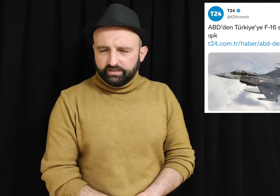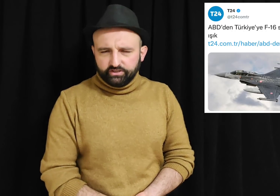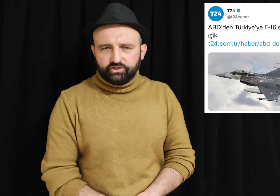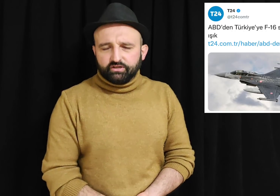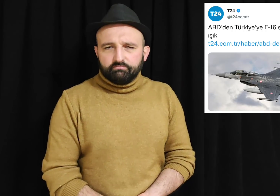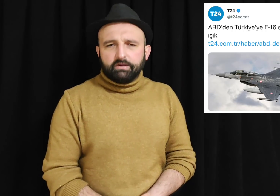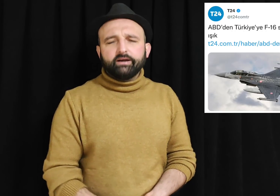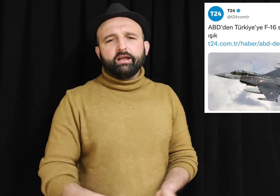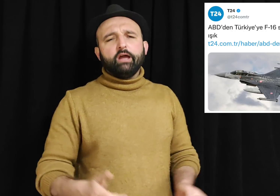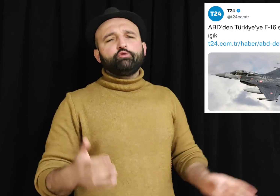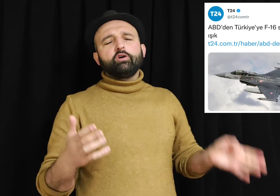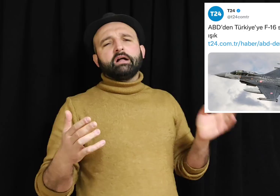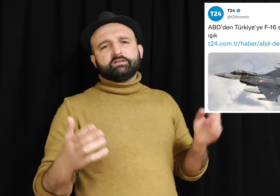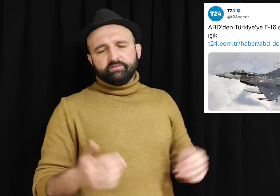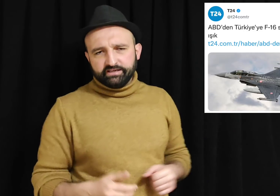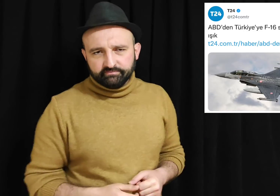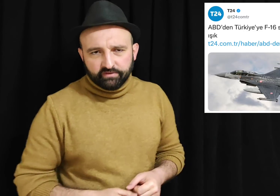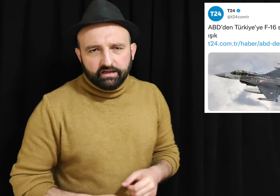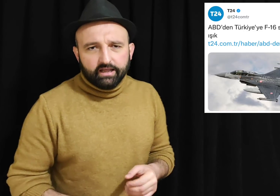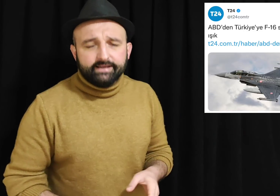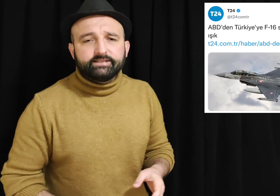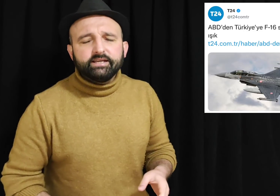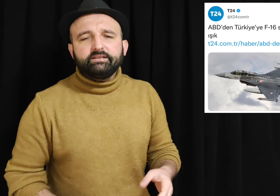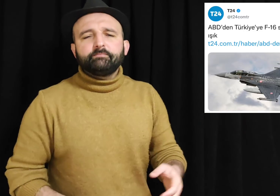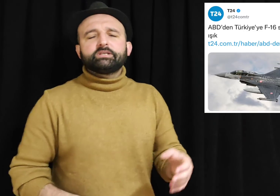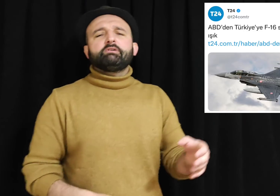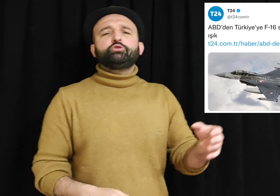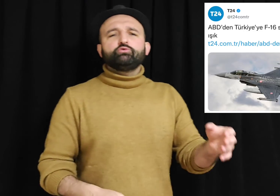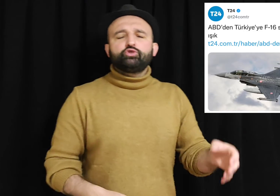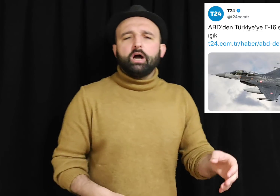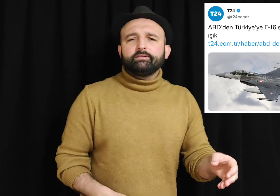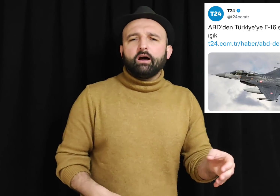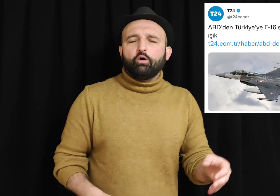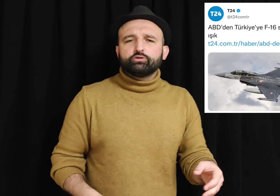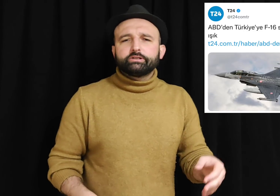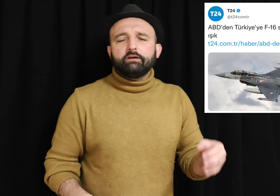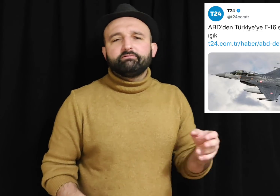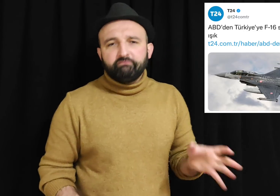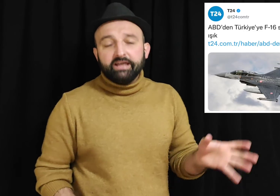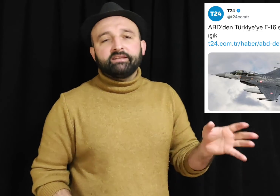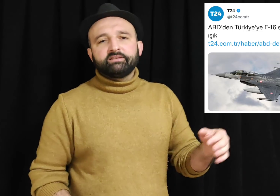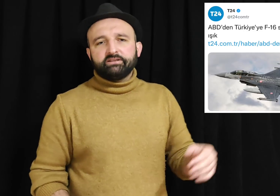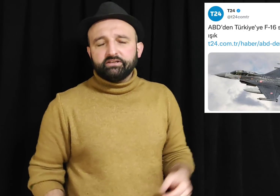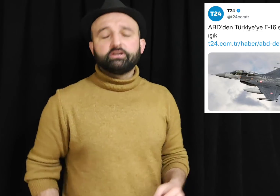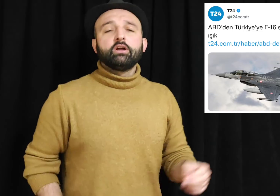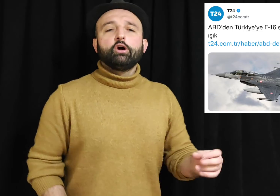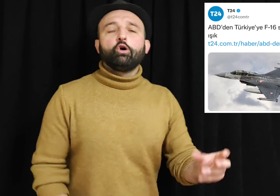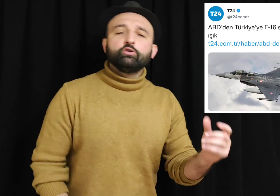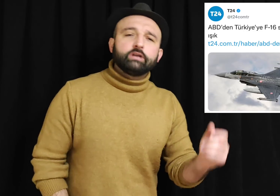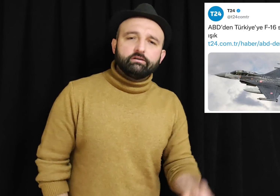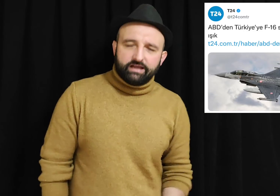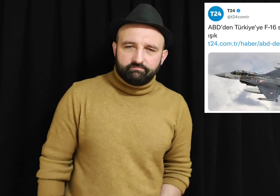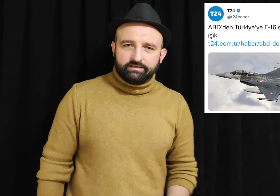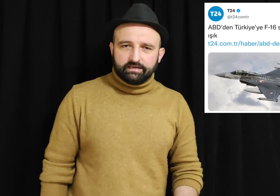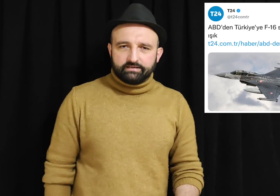Dedik ki bari F-16 verin. Eski tip savaş uçağı da olsa verin dedik. Onu da vermediler.